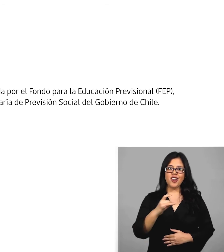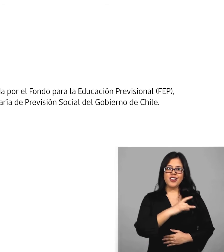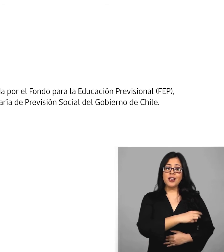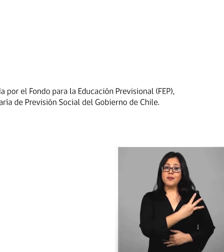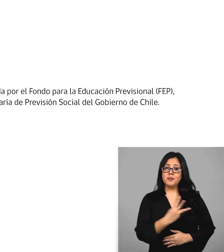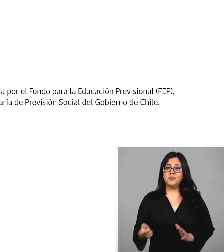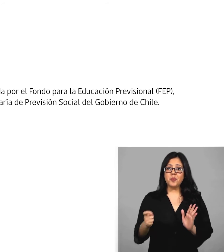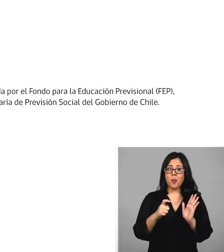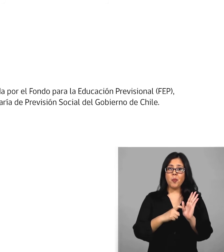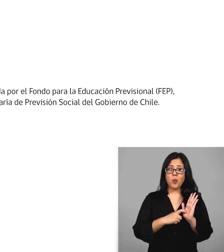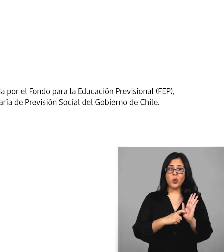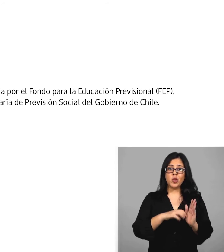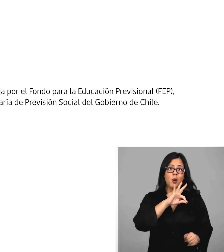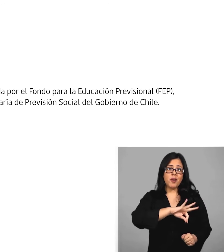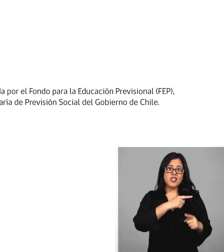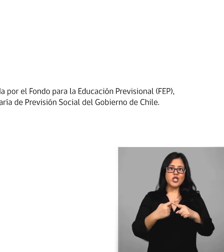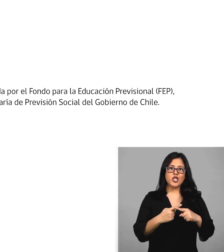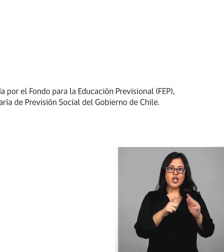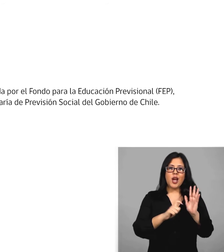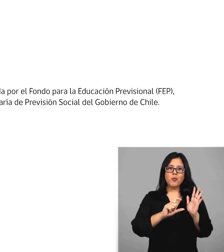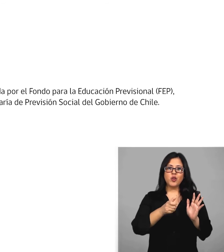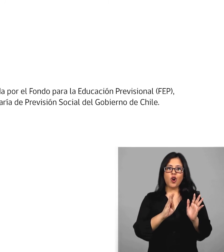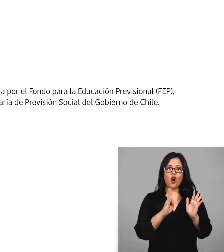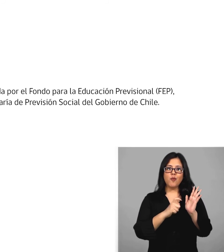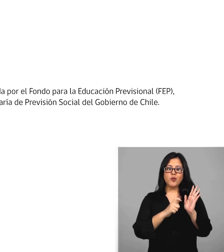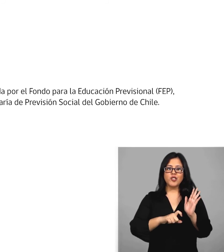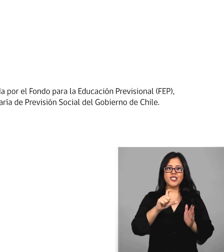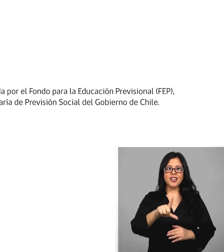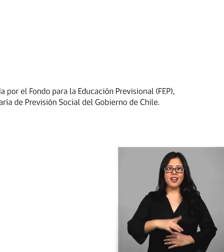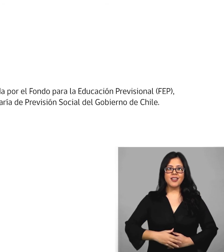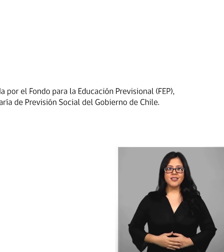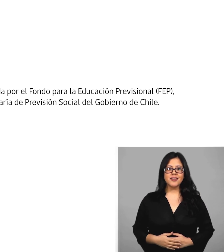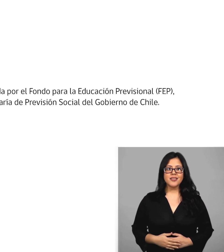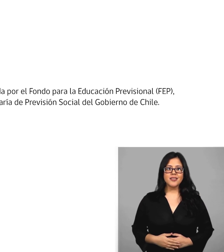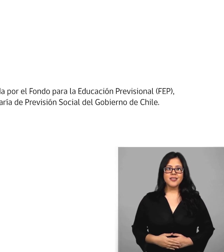Gobierno de Chile, www.previsionsocial.gov.cl.